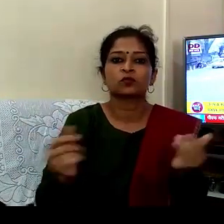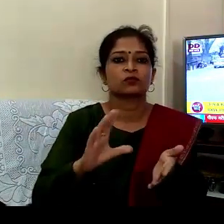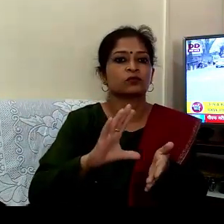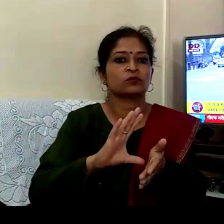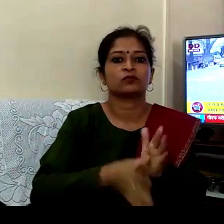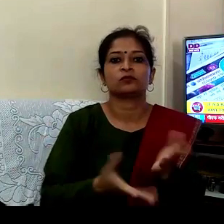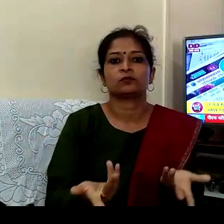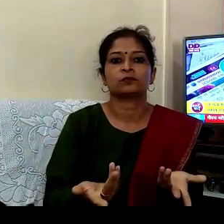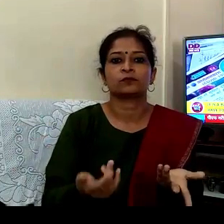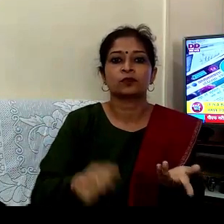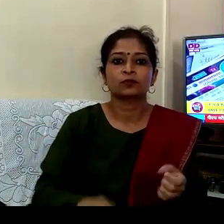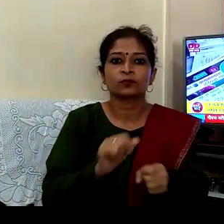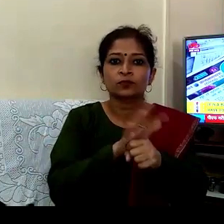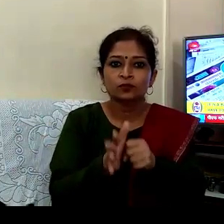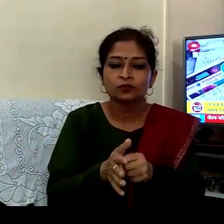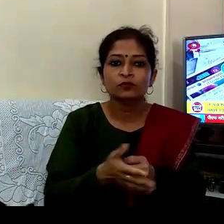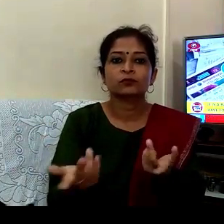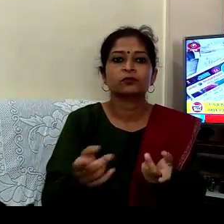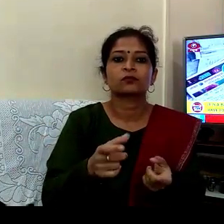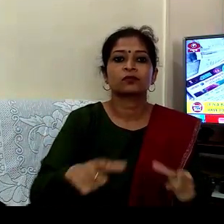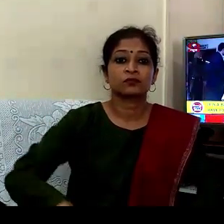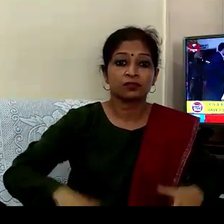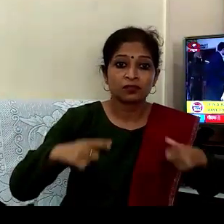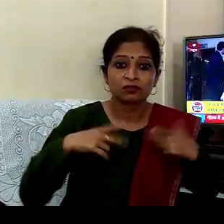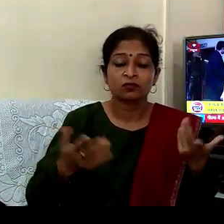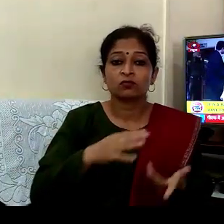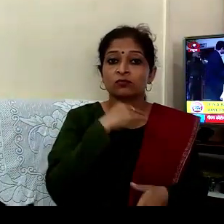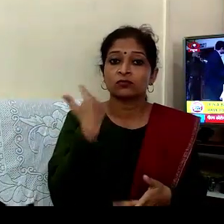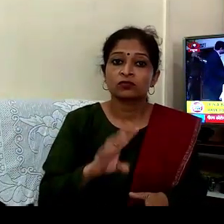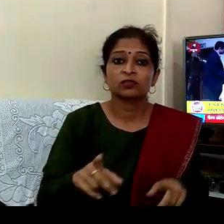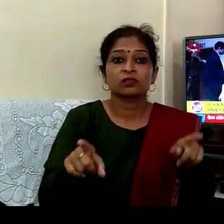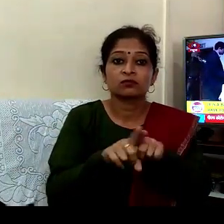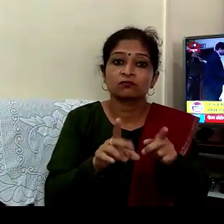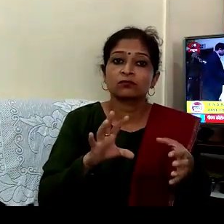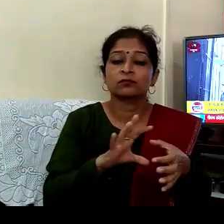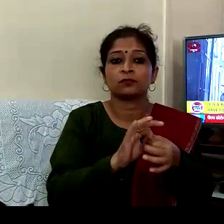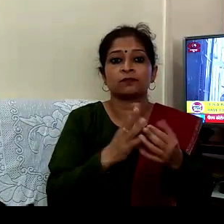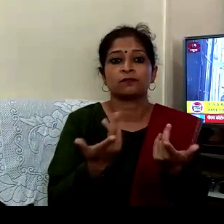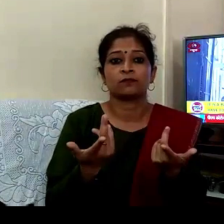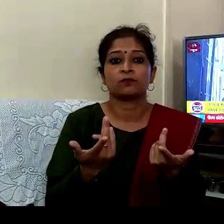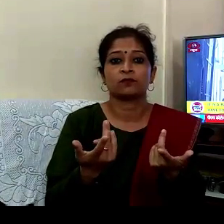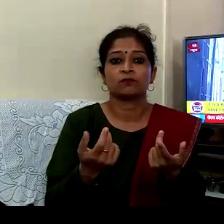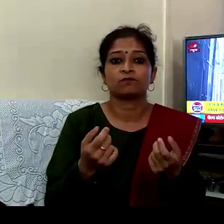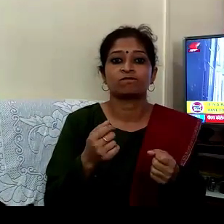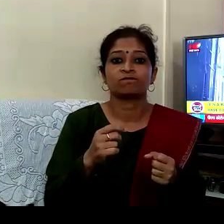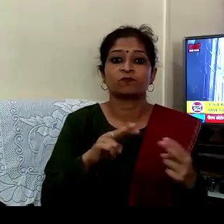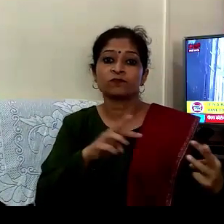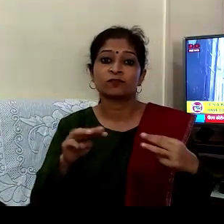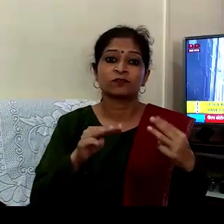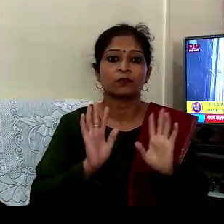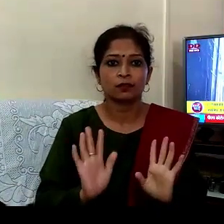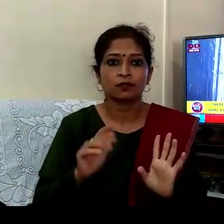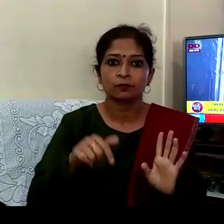خلاب لڑائی جیون اور مرتی کے بیچ کی لڑائی ہے اور اس لڑائی میں ہمیں جیتنا ہے